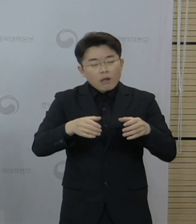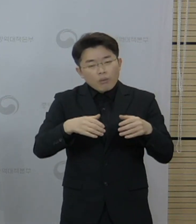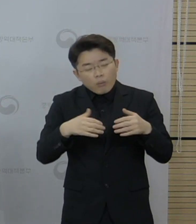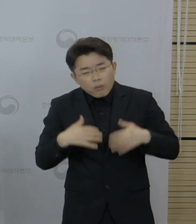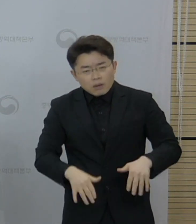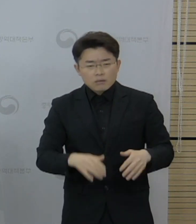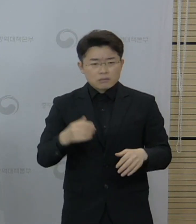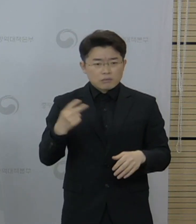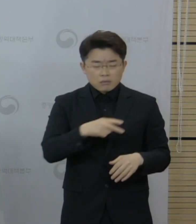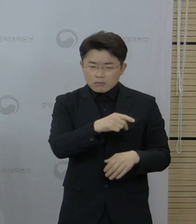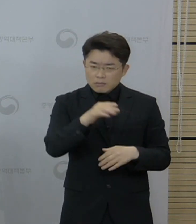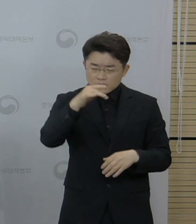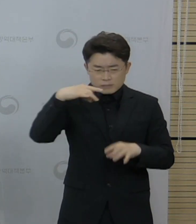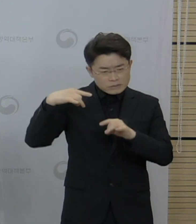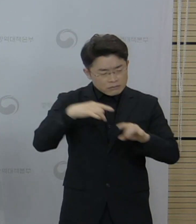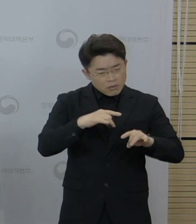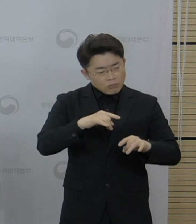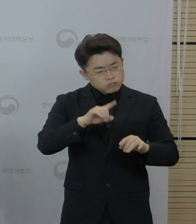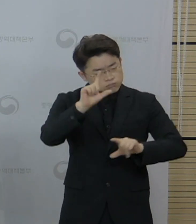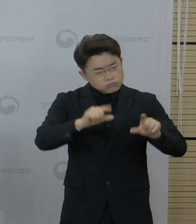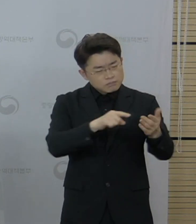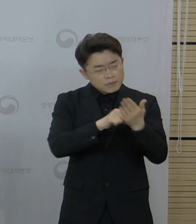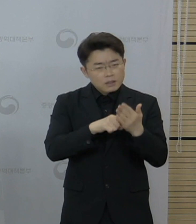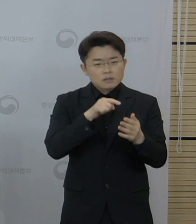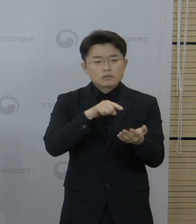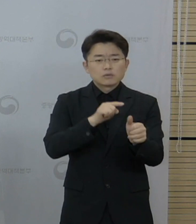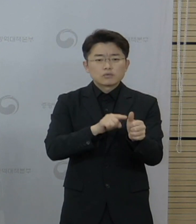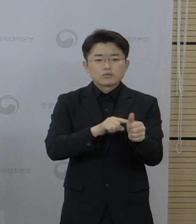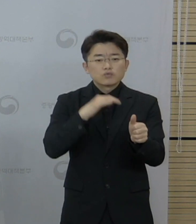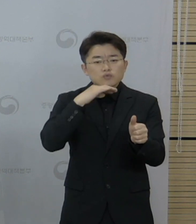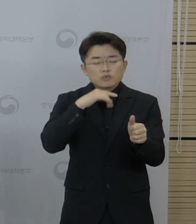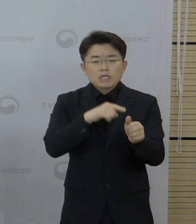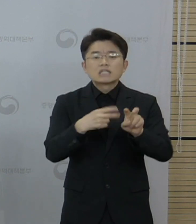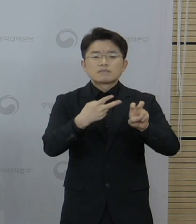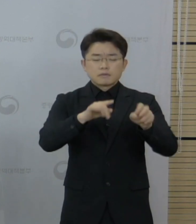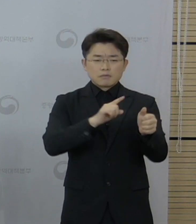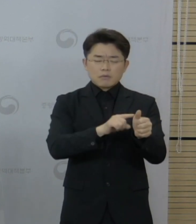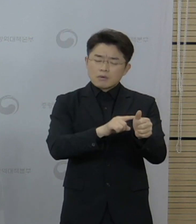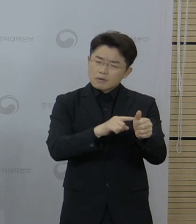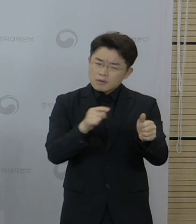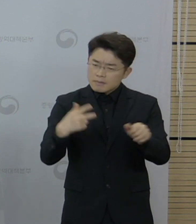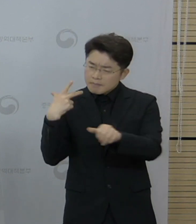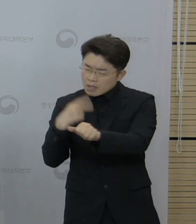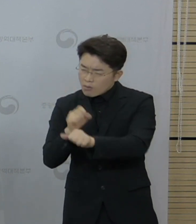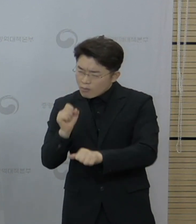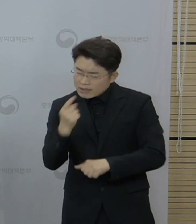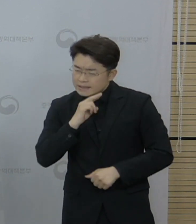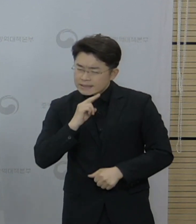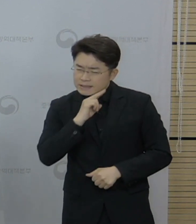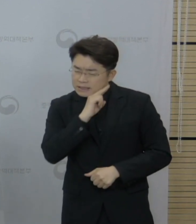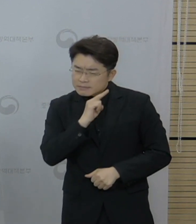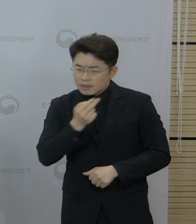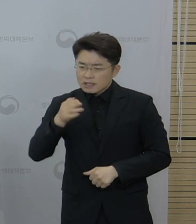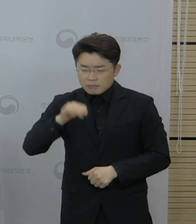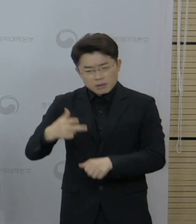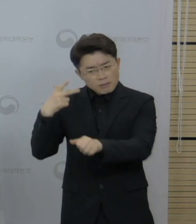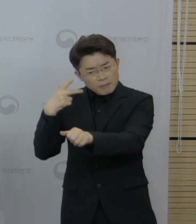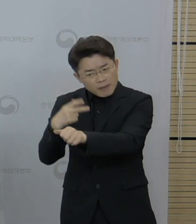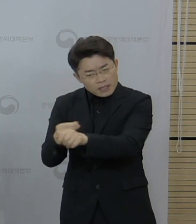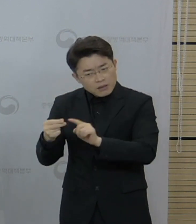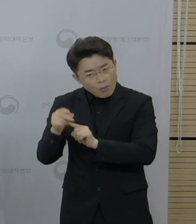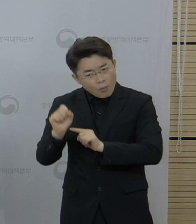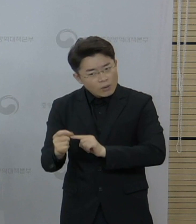증상이 나타난 20대 남성은 척수질환이 의심되었으나 백신보다 다른 원인에 의한